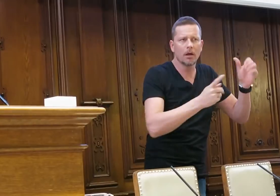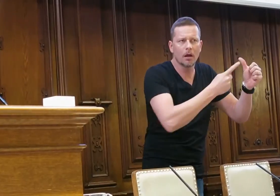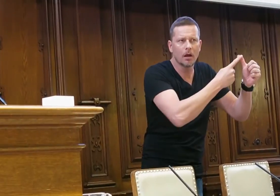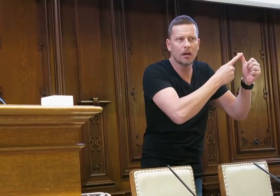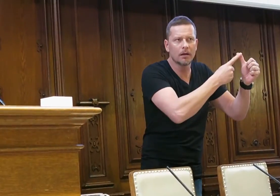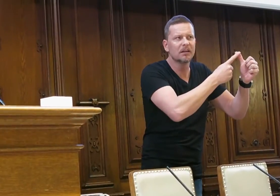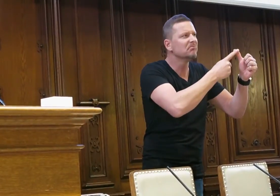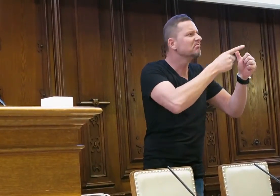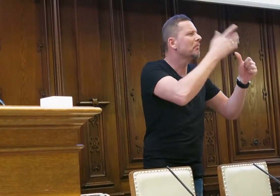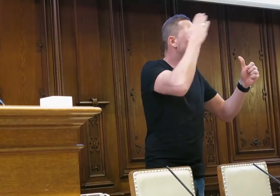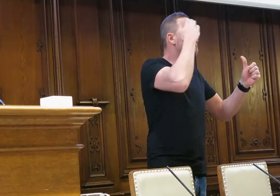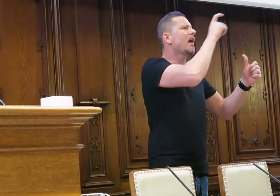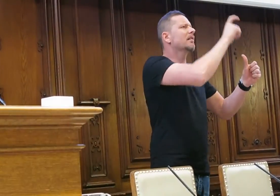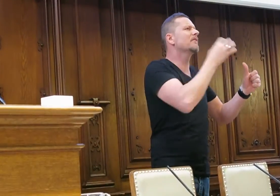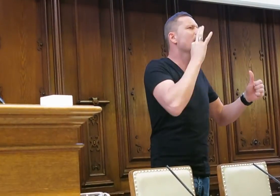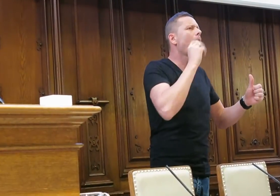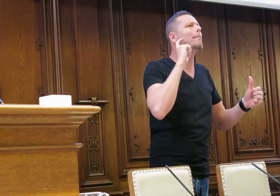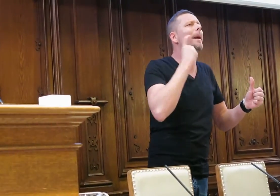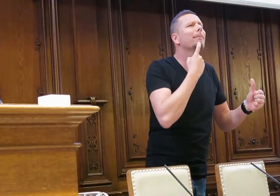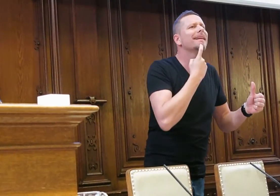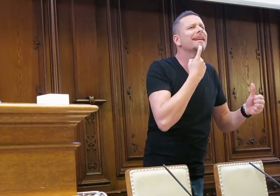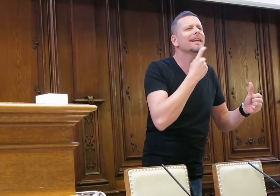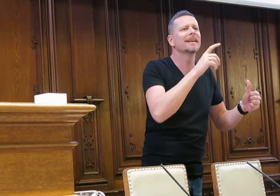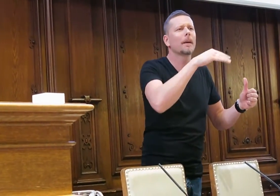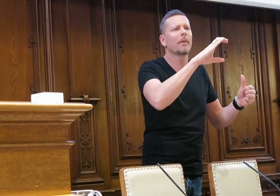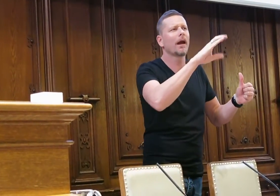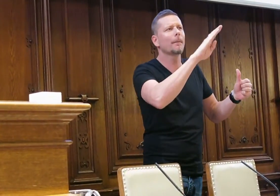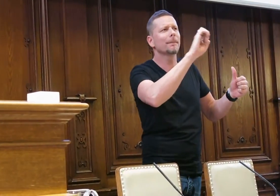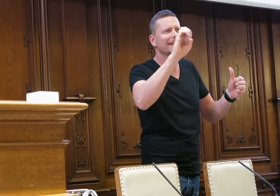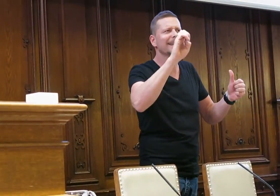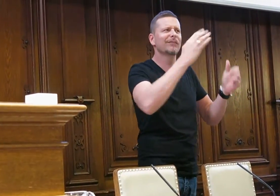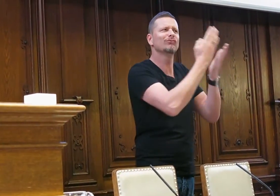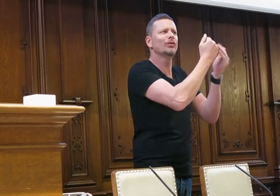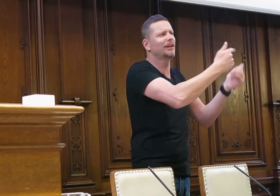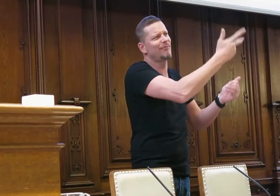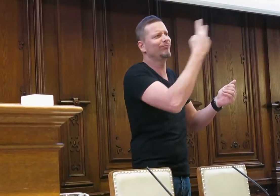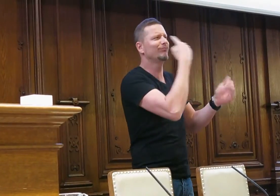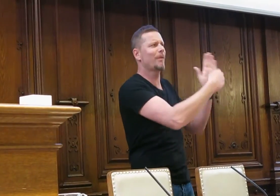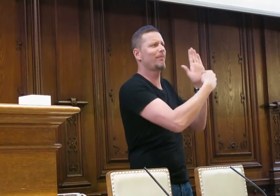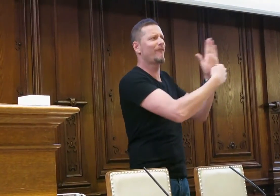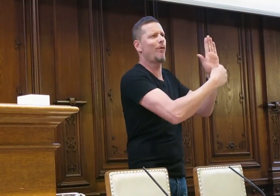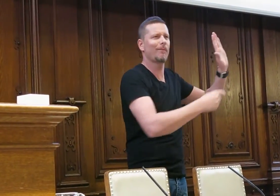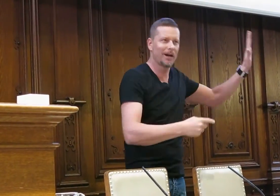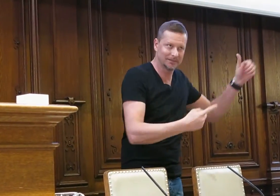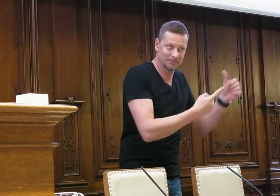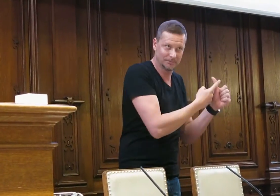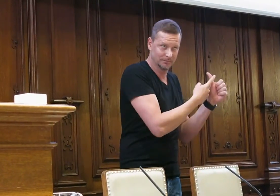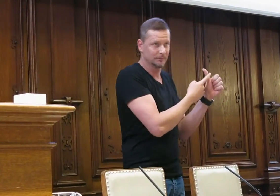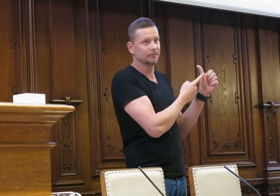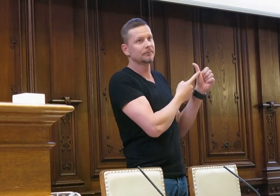pantomimische Äußerungen, oder überhaupt diese Kunstform Pantomime. Sie kennen vielleicht die McPie, eine sehr bekannte Grazerin,